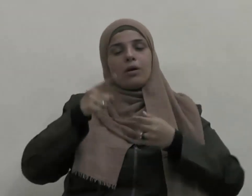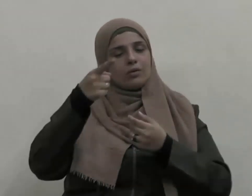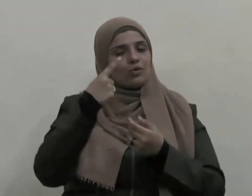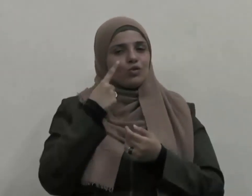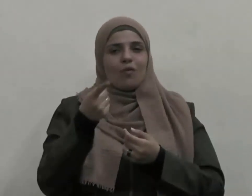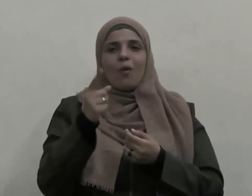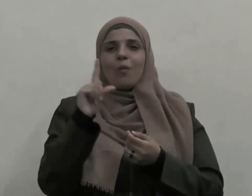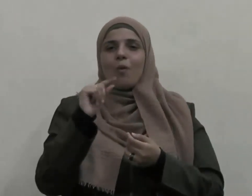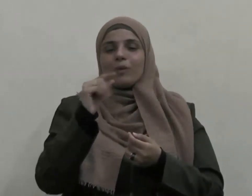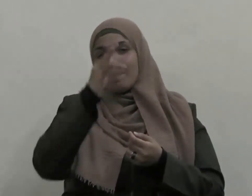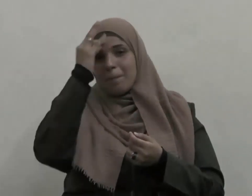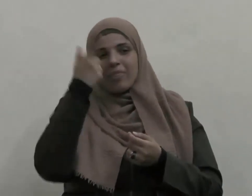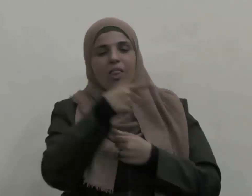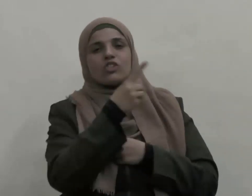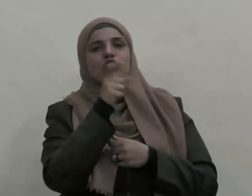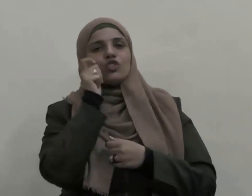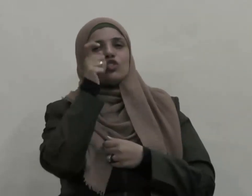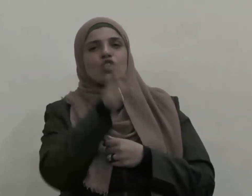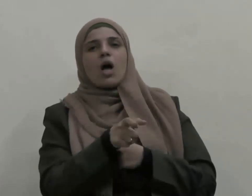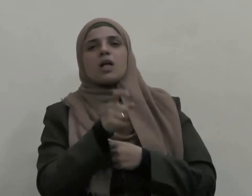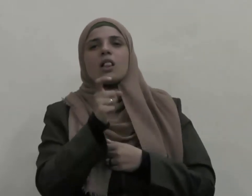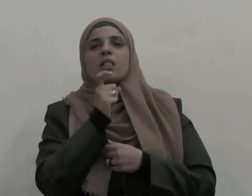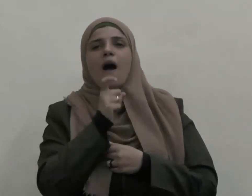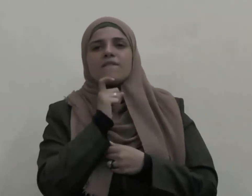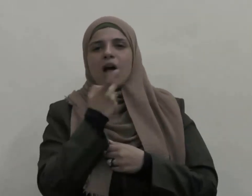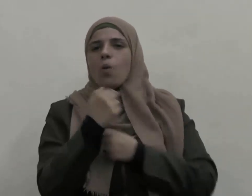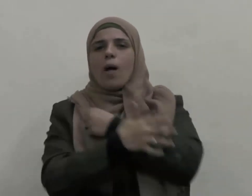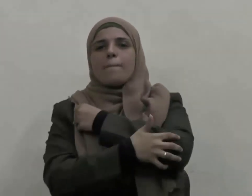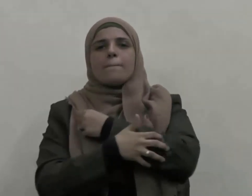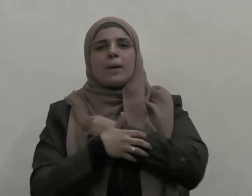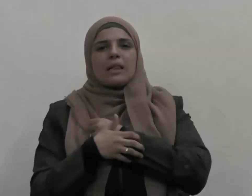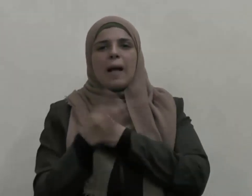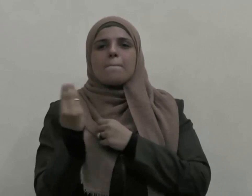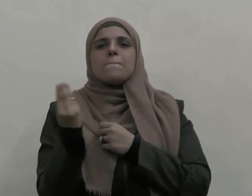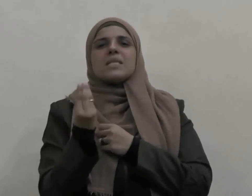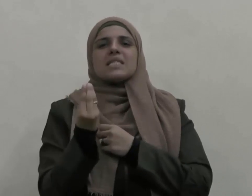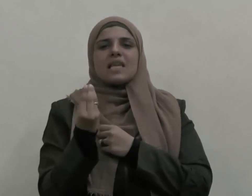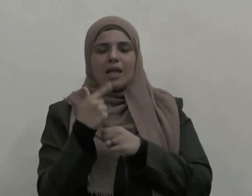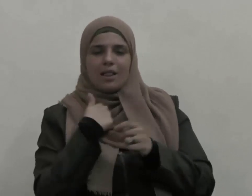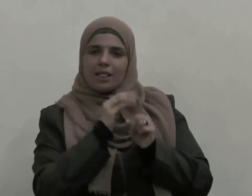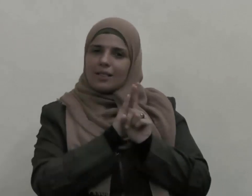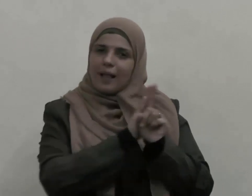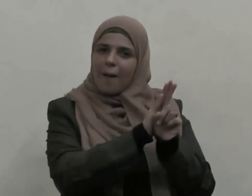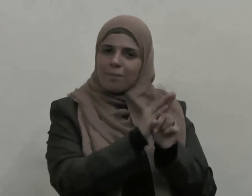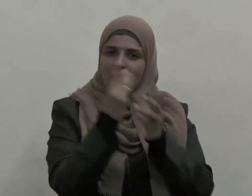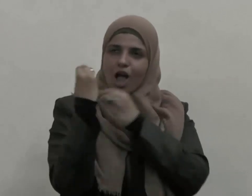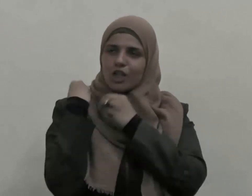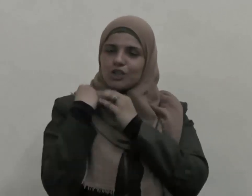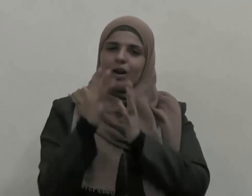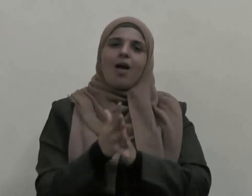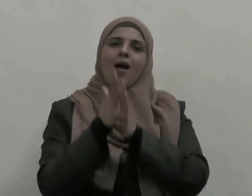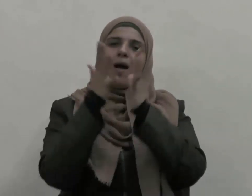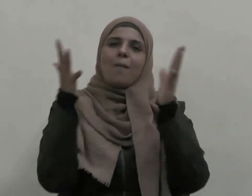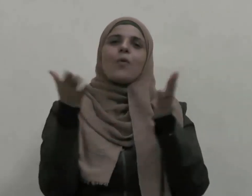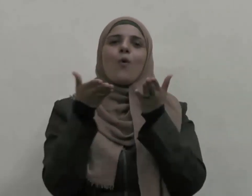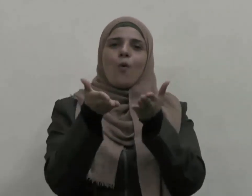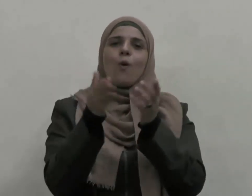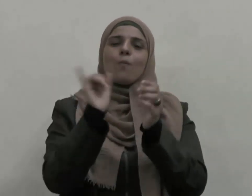والمحتاج والمسكين وهذا هو عثمان بن عفان رضي